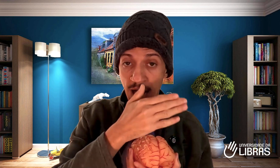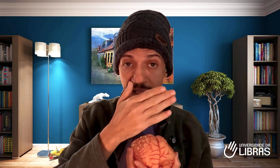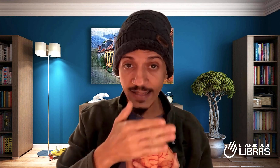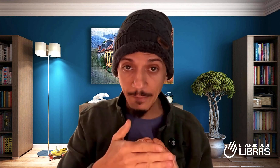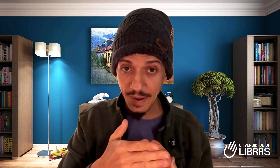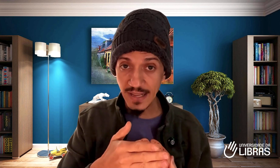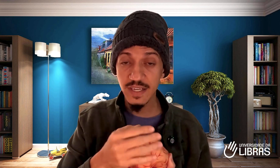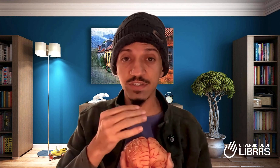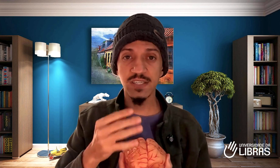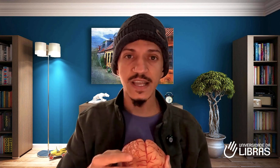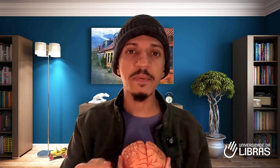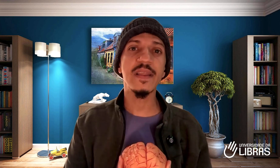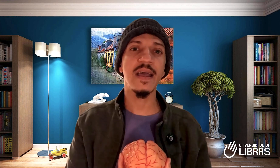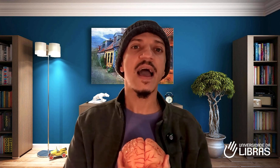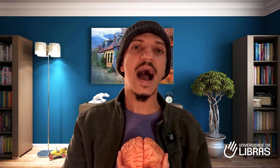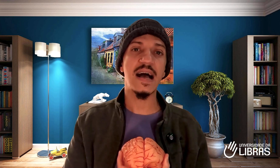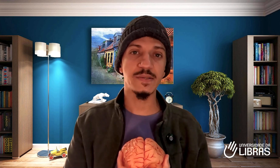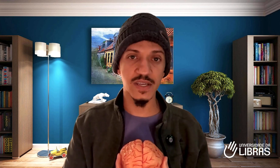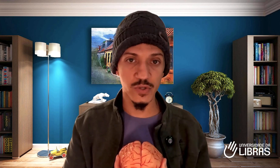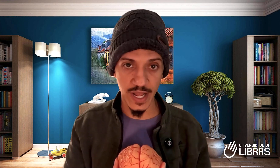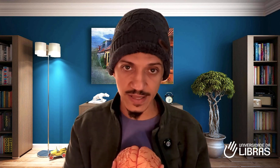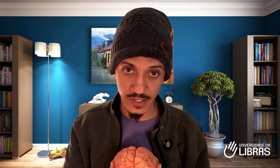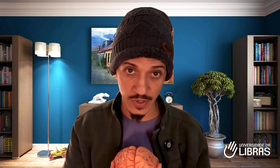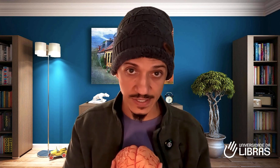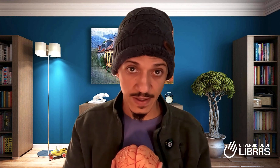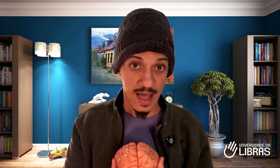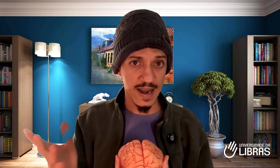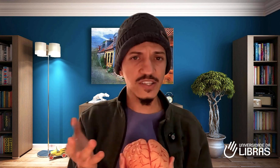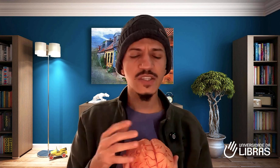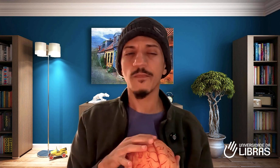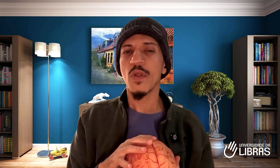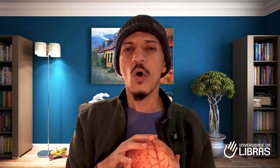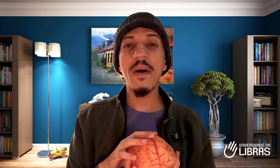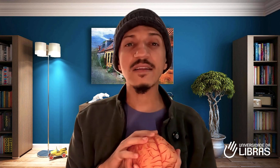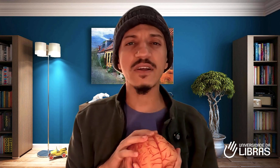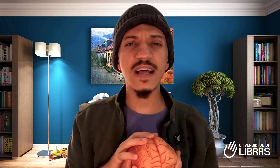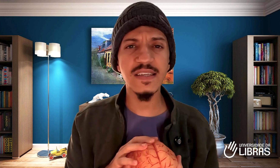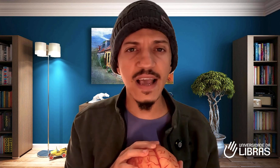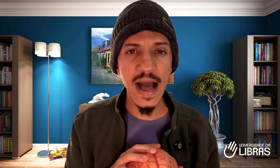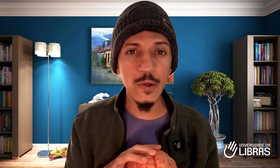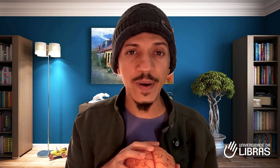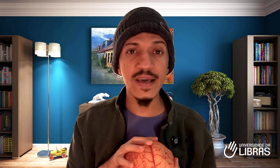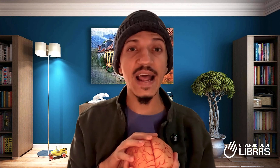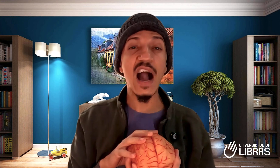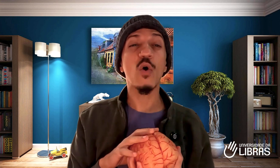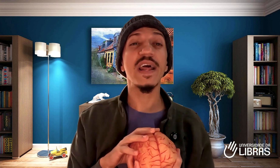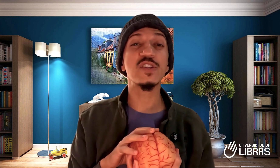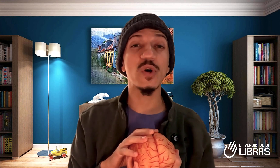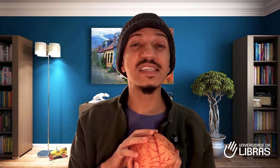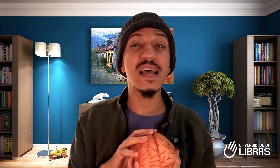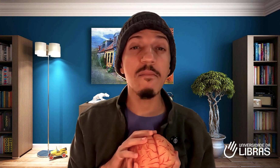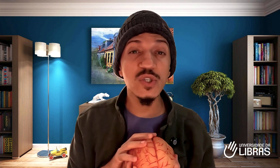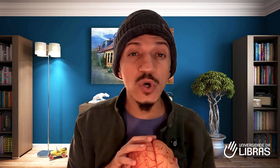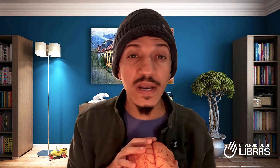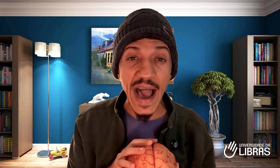cada prática, você sempre tem as minhas orientações. Além disso, o método é desenhado para criar conexões emocionais